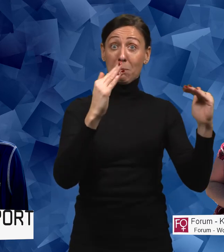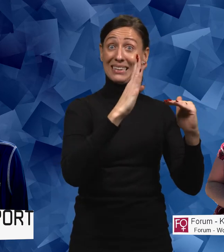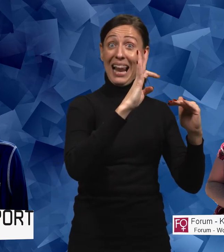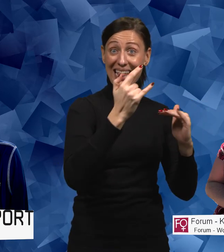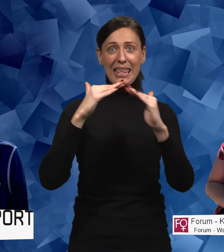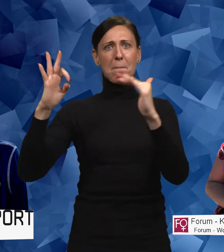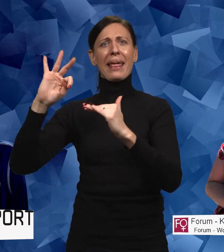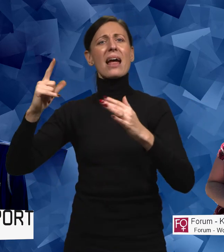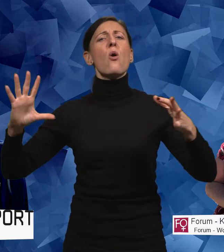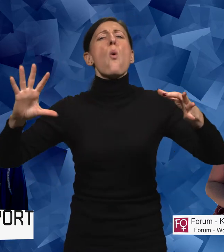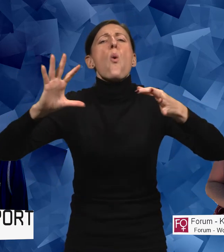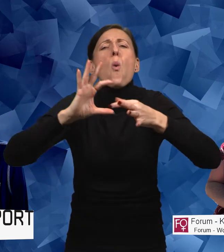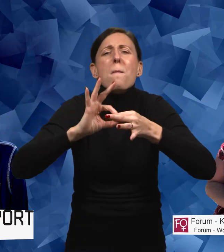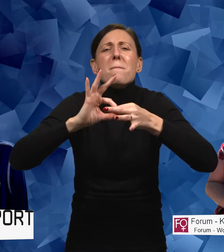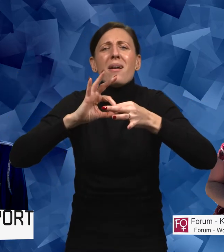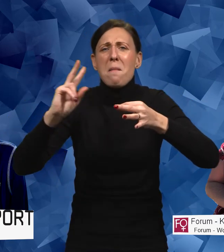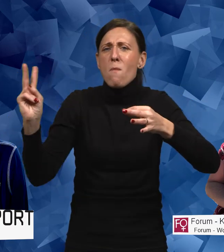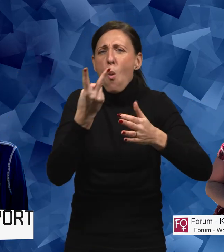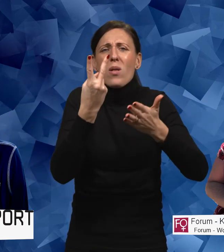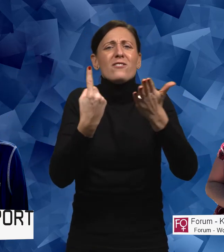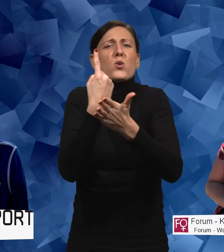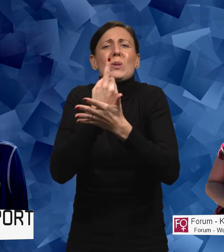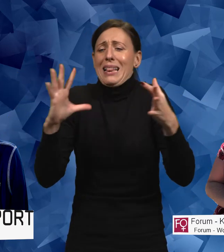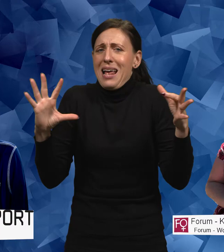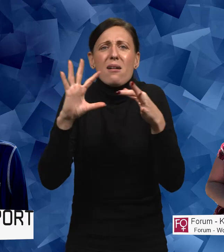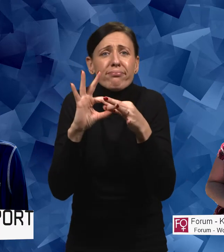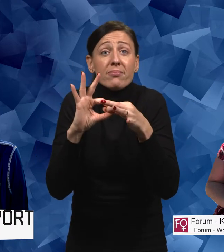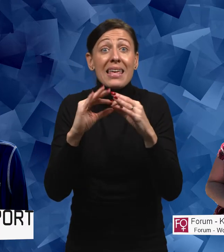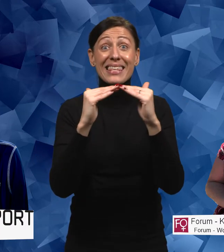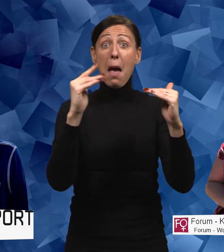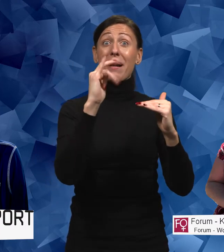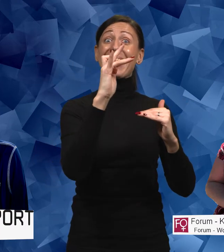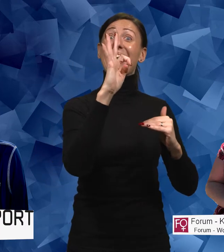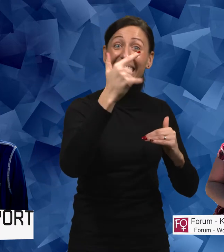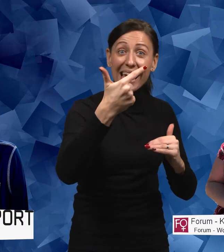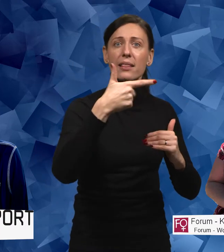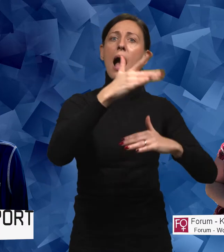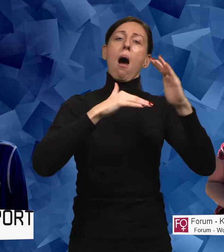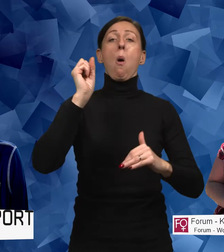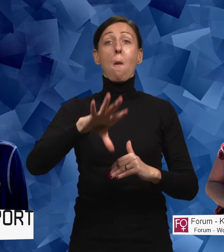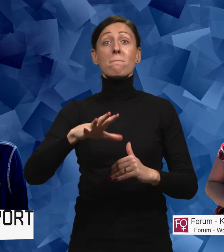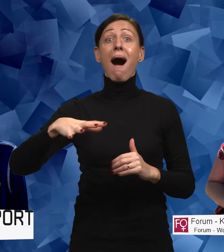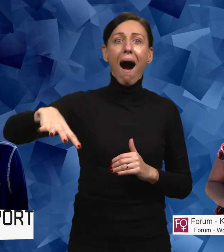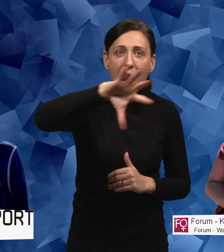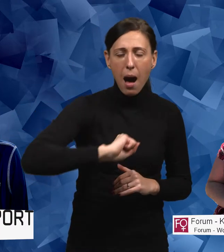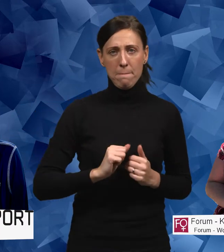jämlikhet hänger ihop och är varandras förutsättningar. Och jämlikhet handlar ju om att alla,